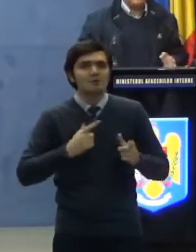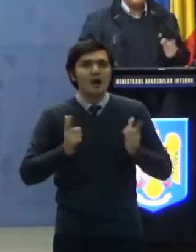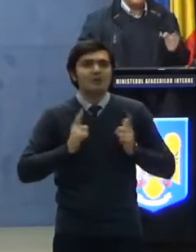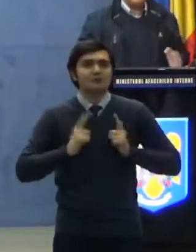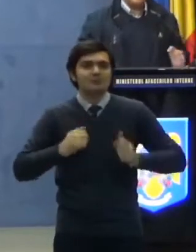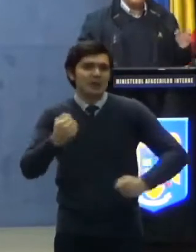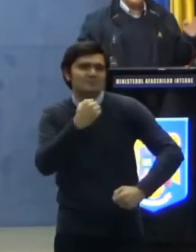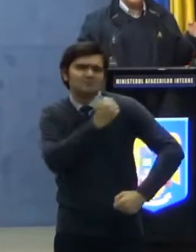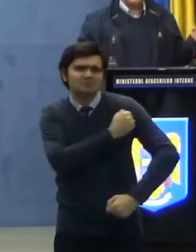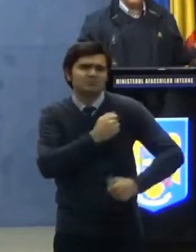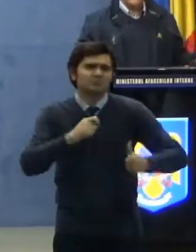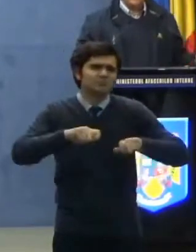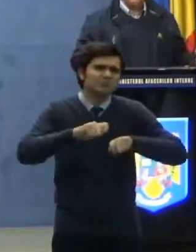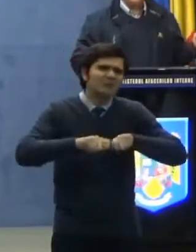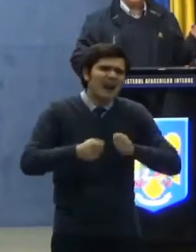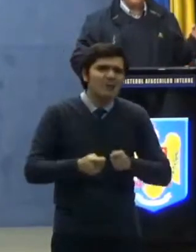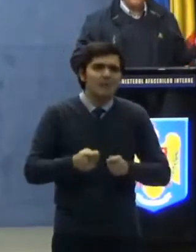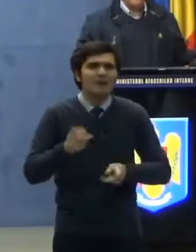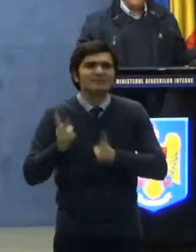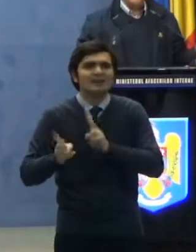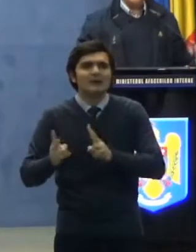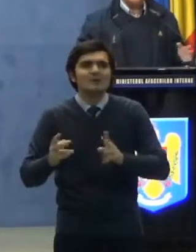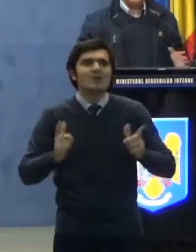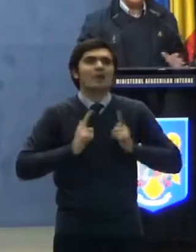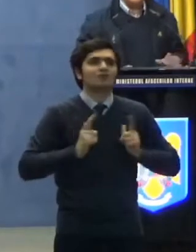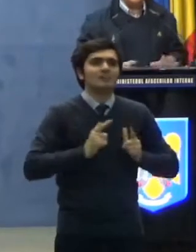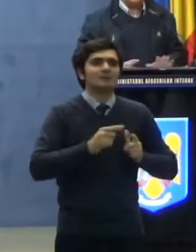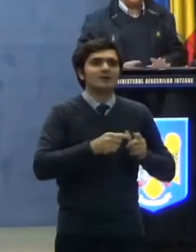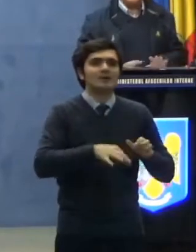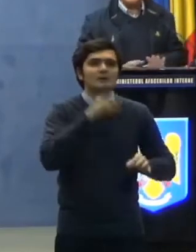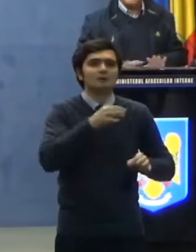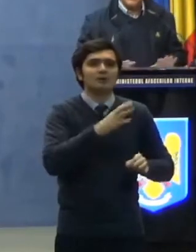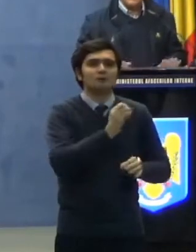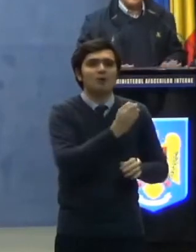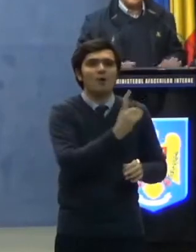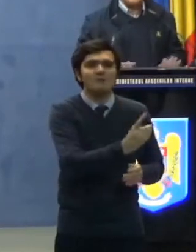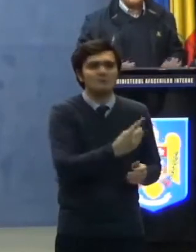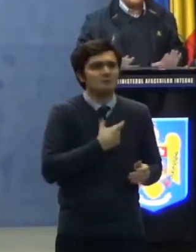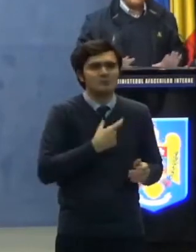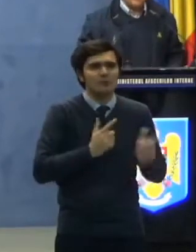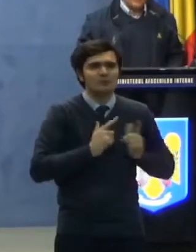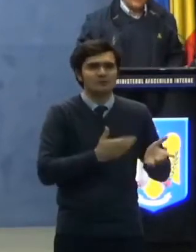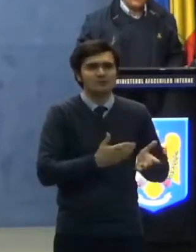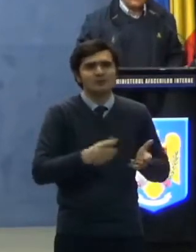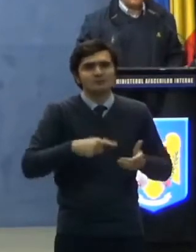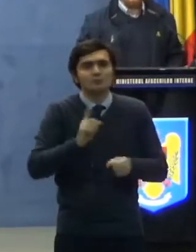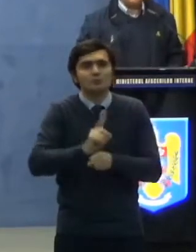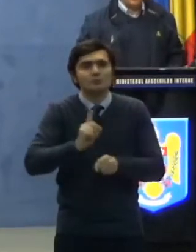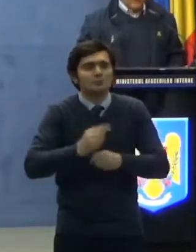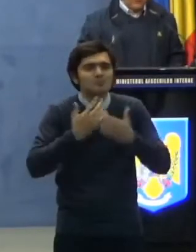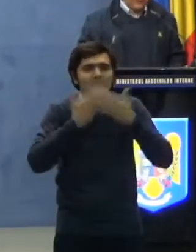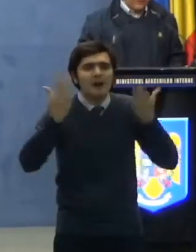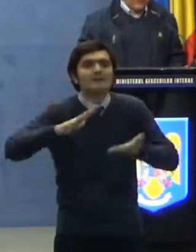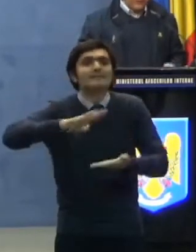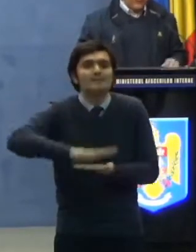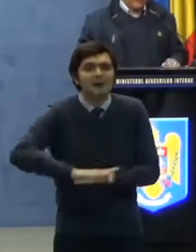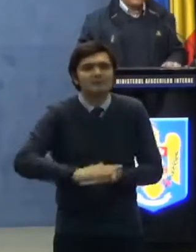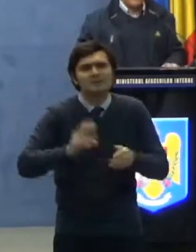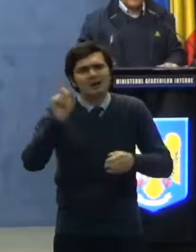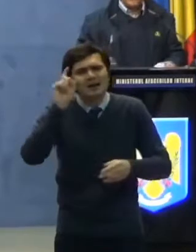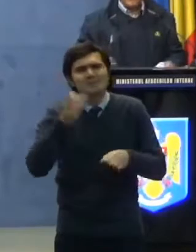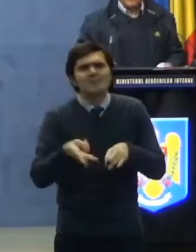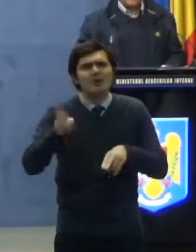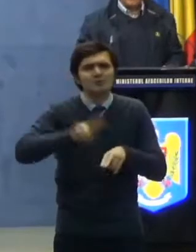tratată până să termină testul pentru COVID. Deci sunt lucruri de bază care cred că majoritatea colegilor l-au înțeles,